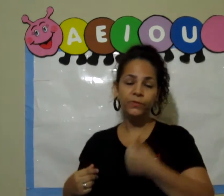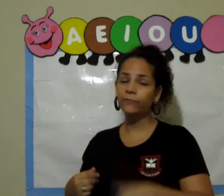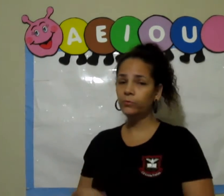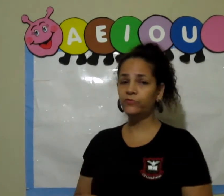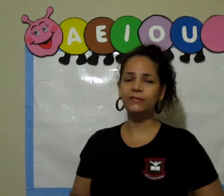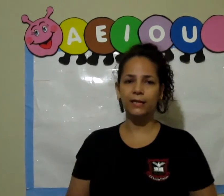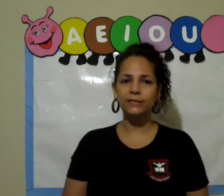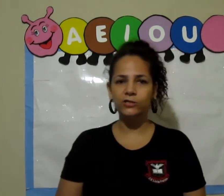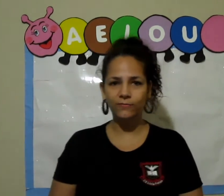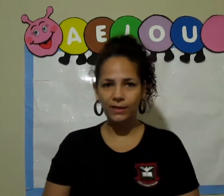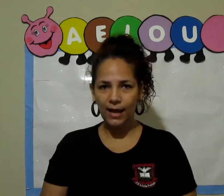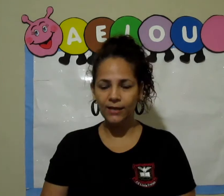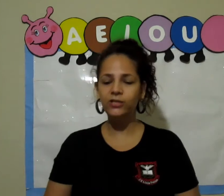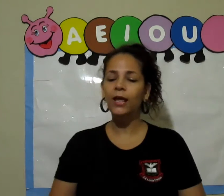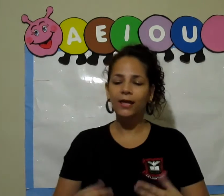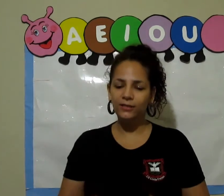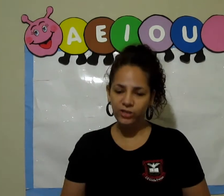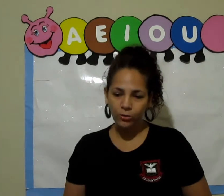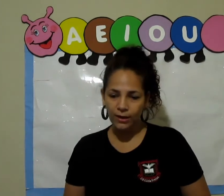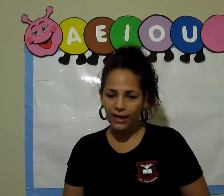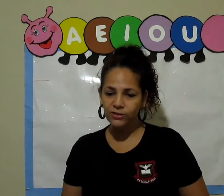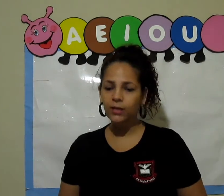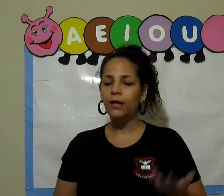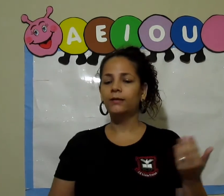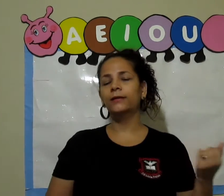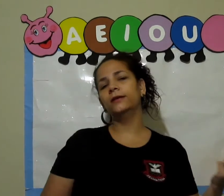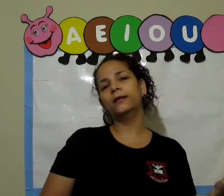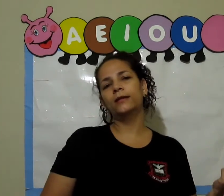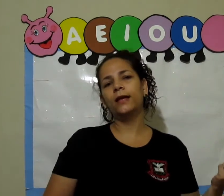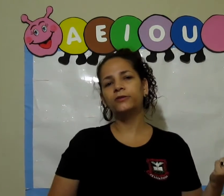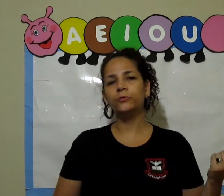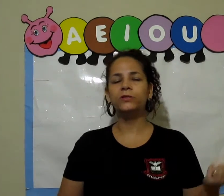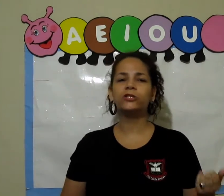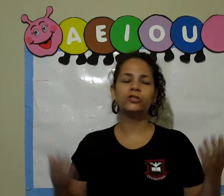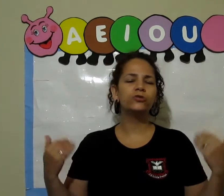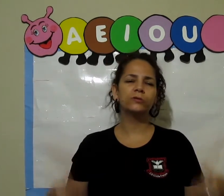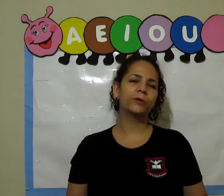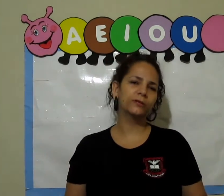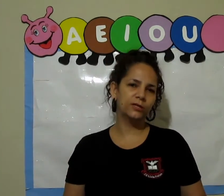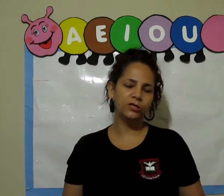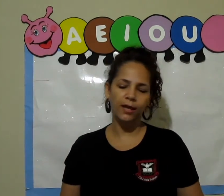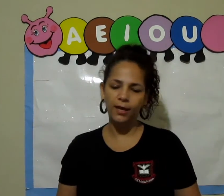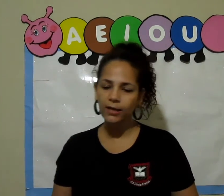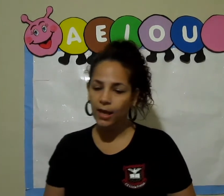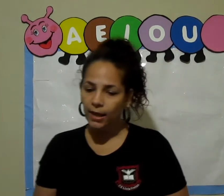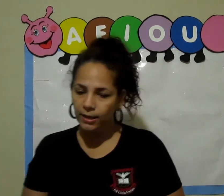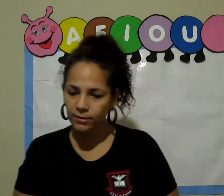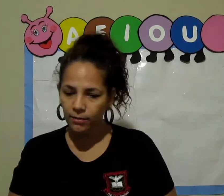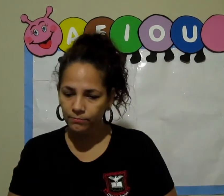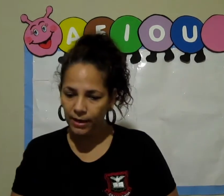Vamos fazer essa atividade de colagem das coisas que a gente usa pra nossa higiene. E também